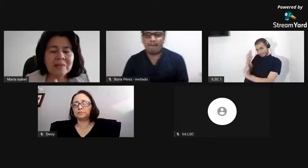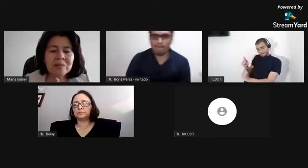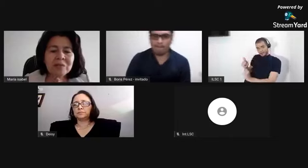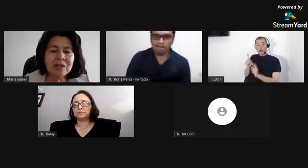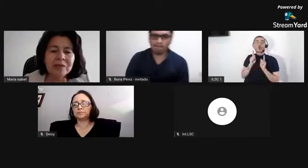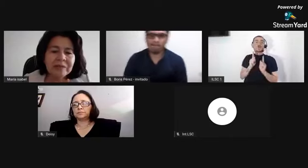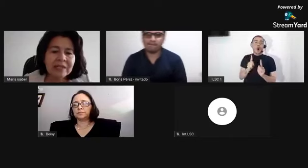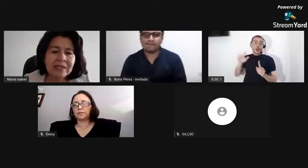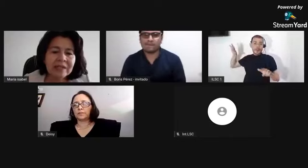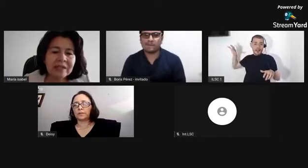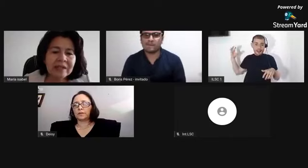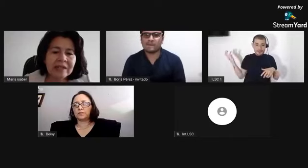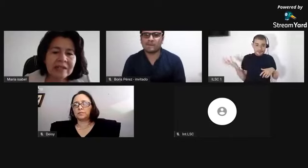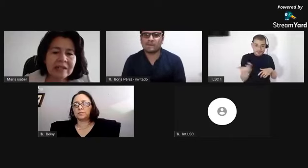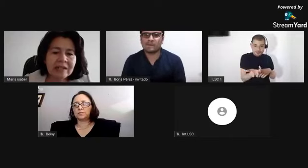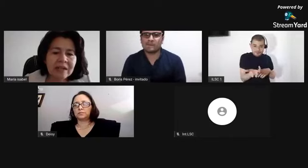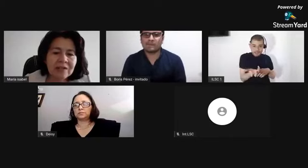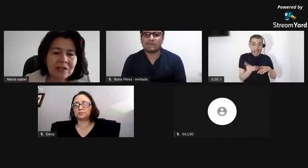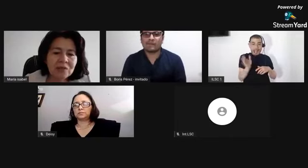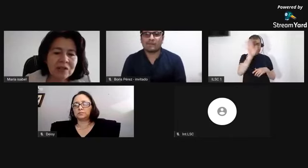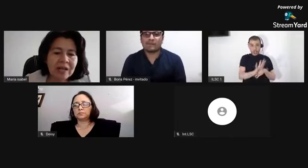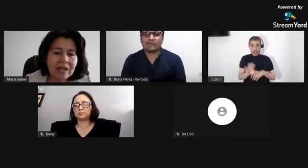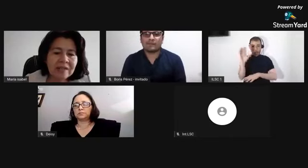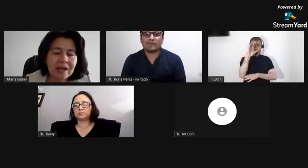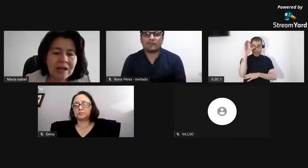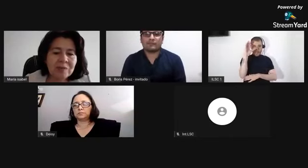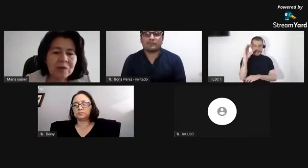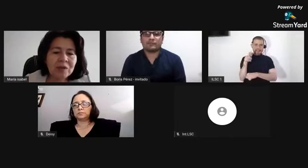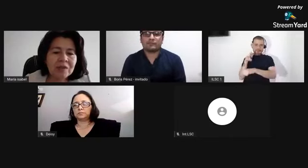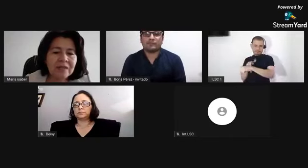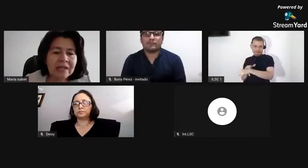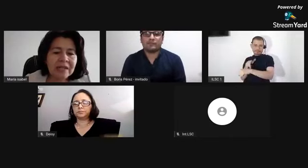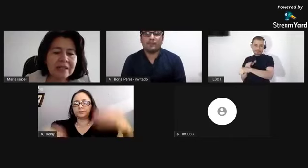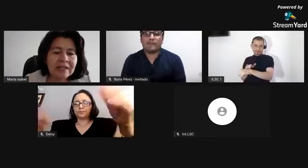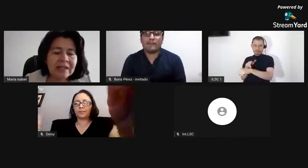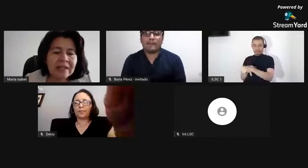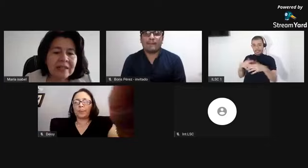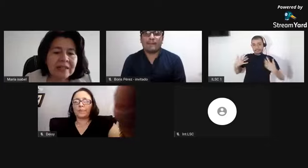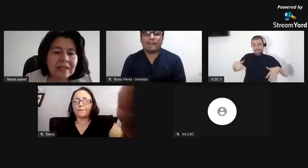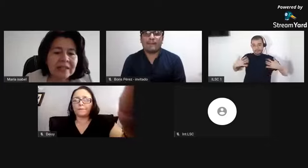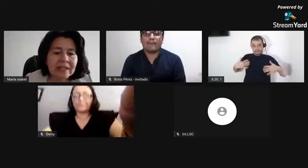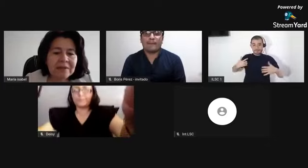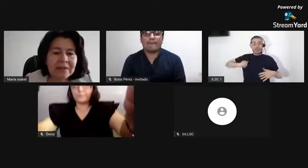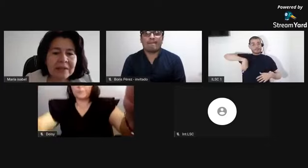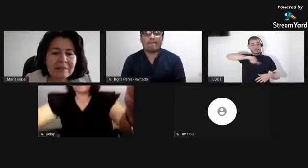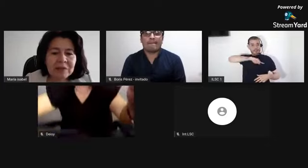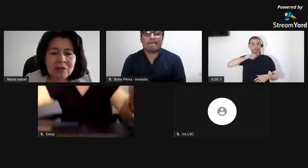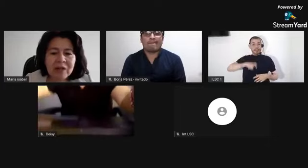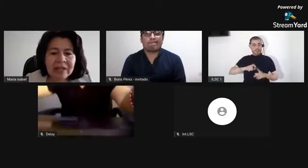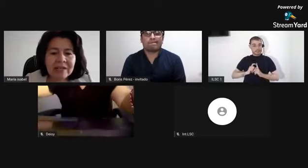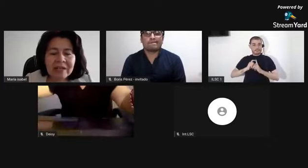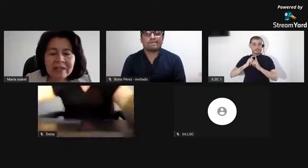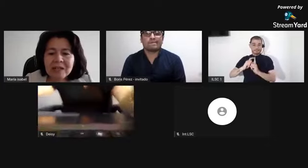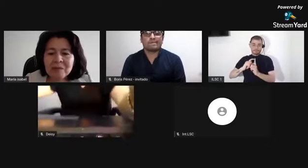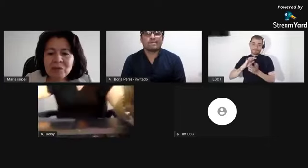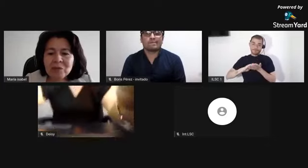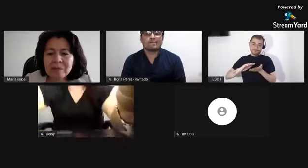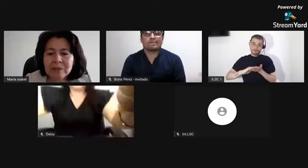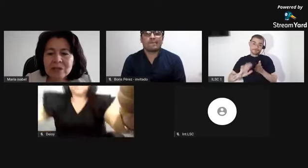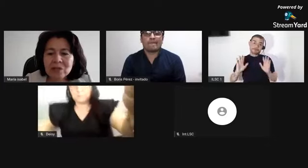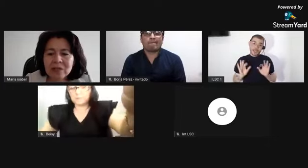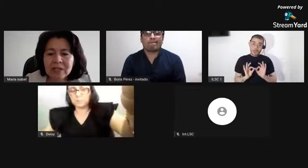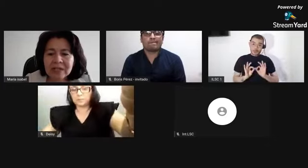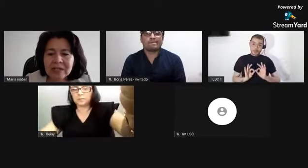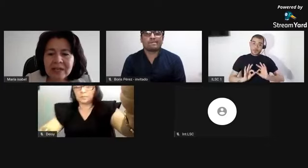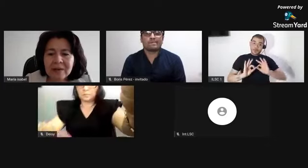Afortunadamente, pues bueno, la esclavitud ya está prohibida y bien, bueno, aquí ya tenemos